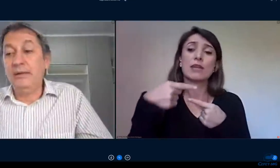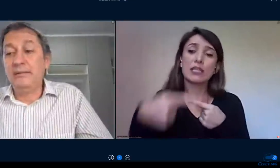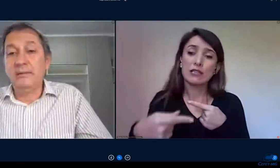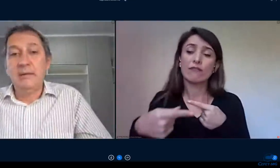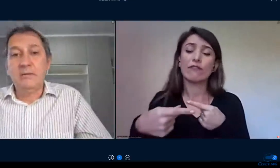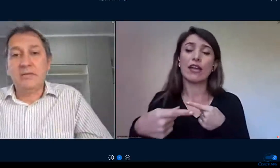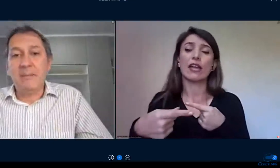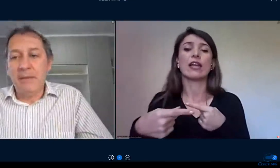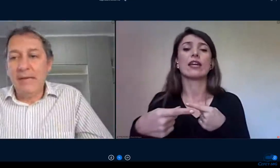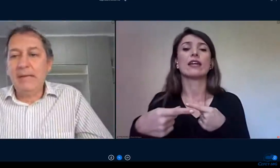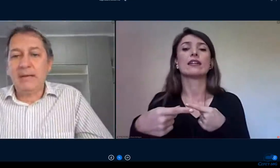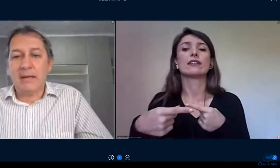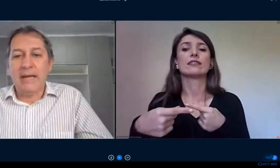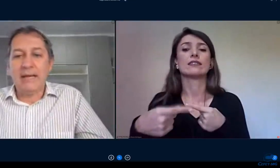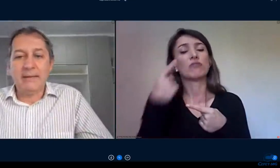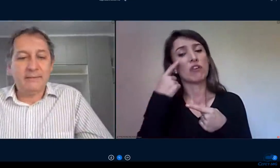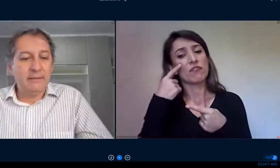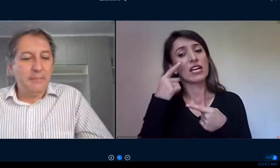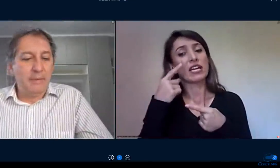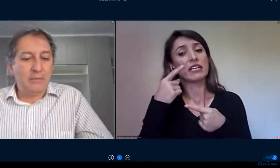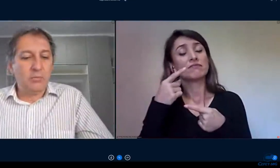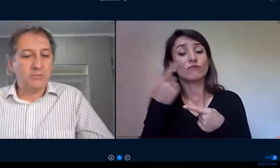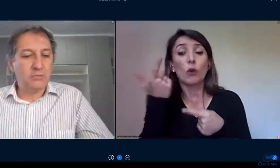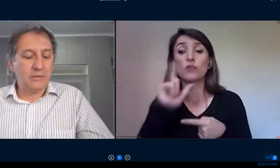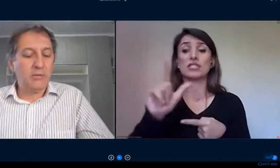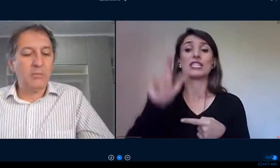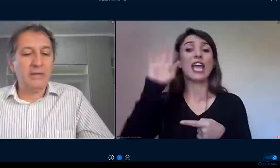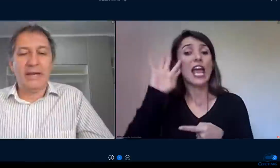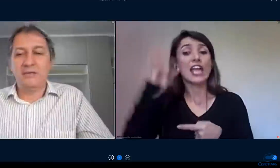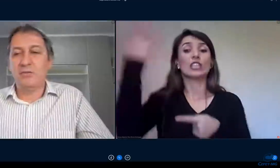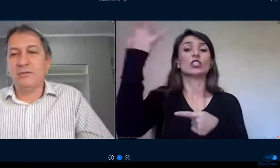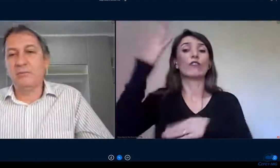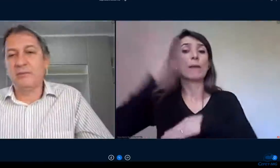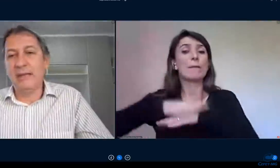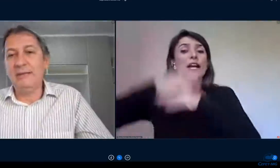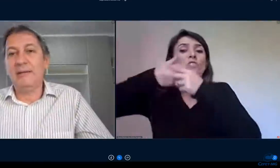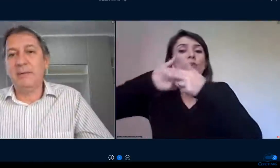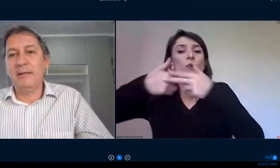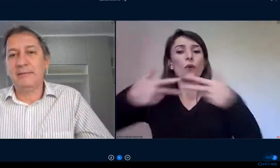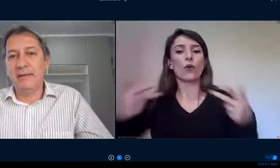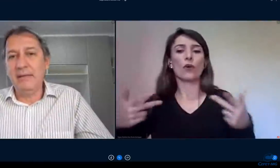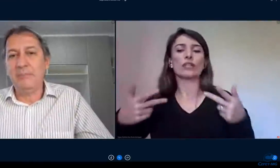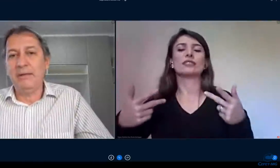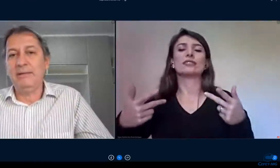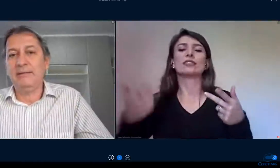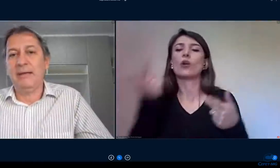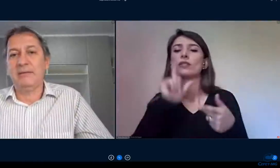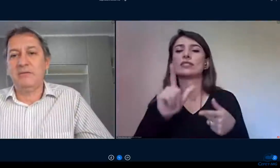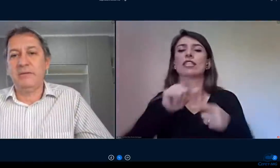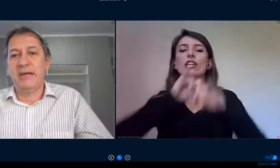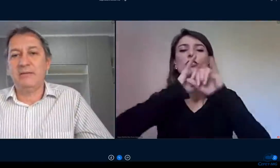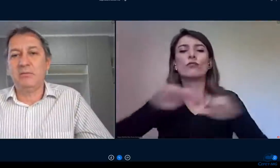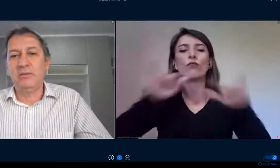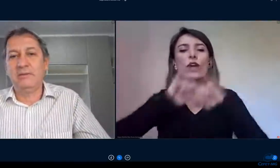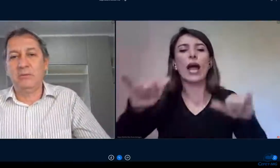questões já bem claras para o conjunto da comunidade nós temos três semanas aí para iniciar as atividades no ensino